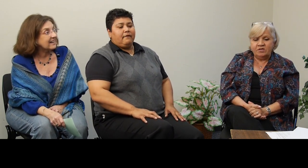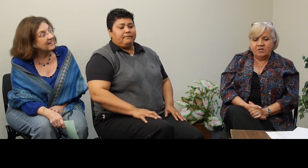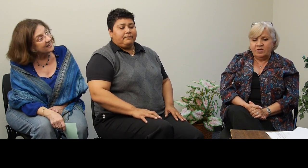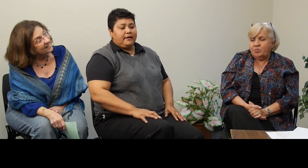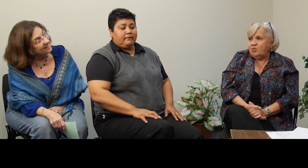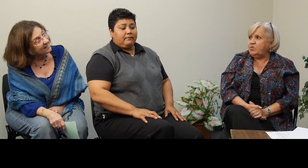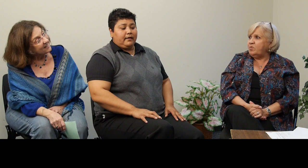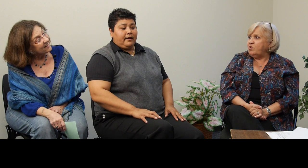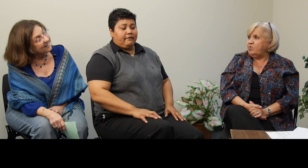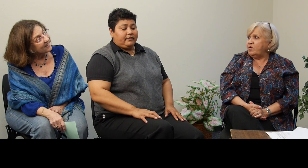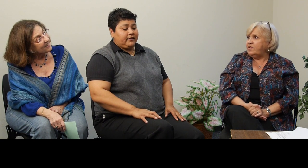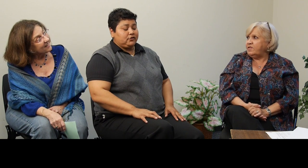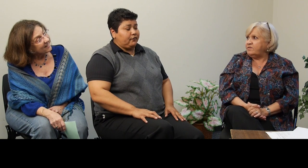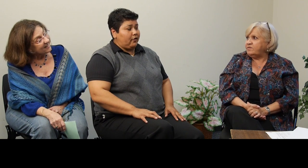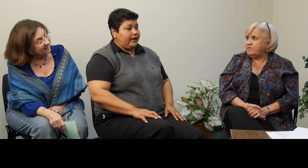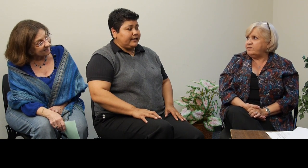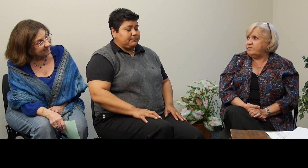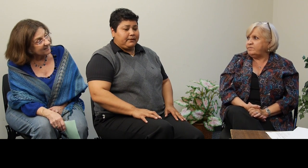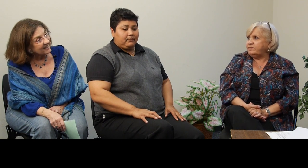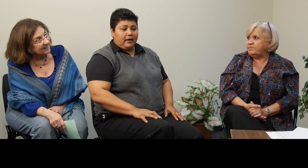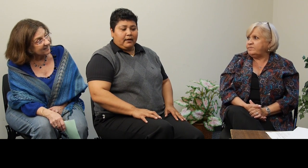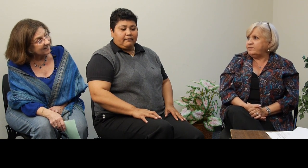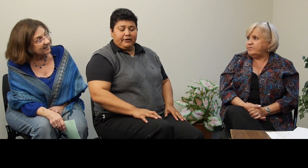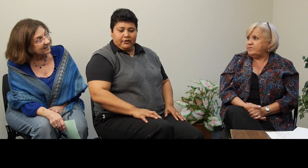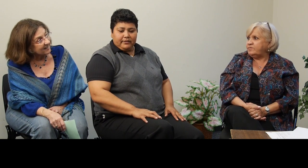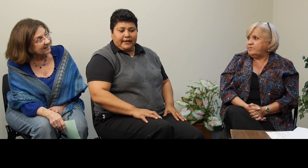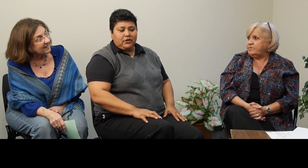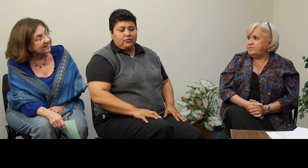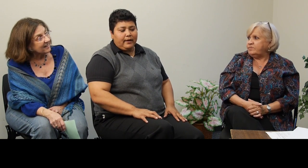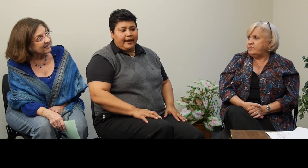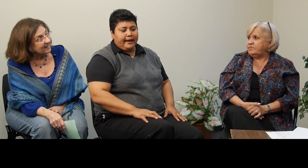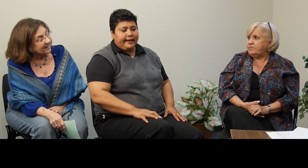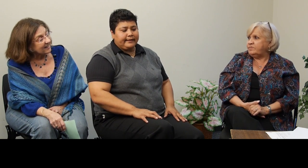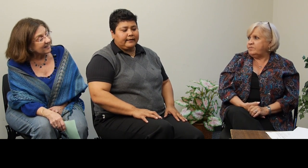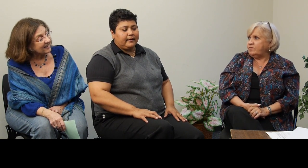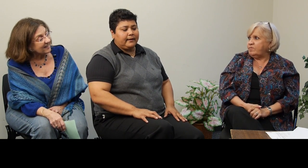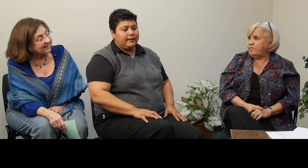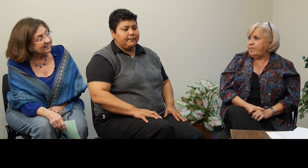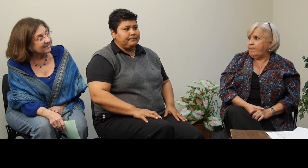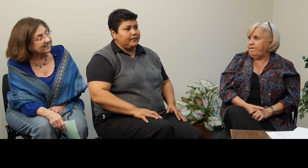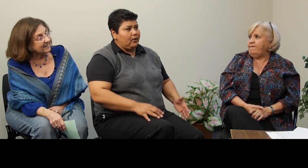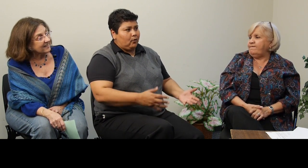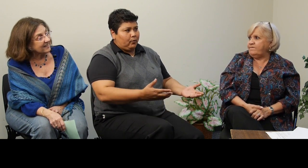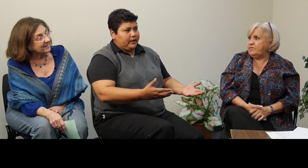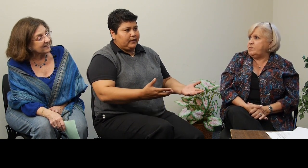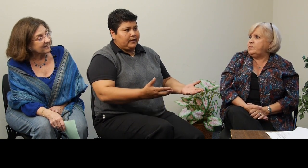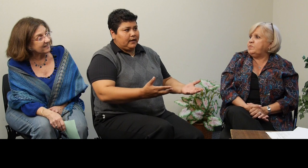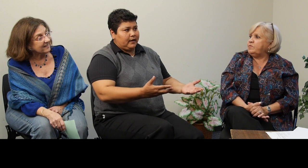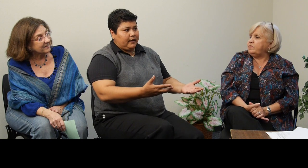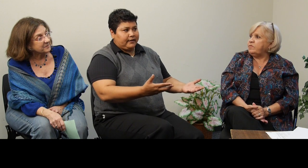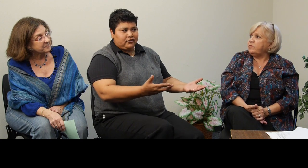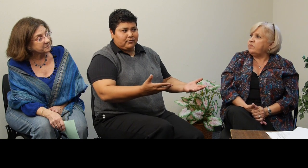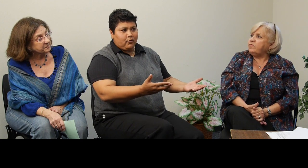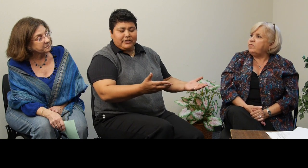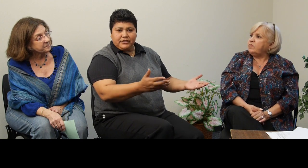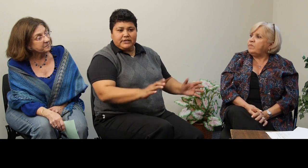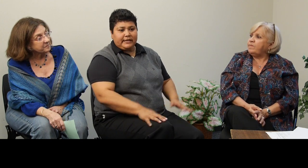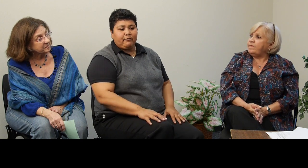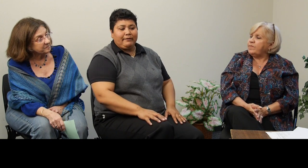y la pregunta fue incorrecta. So far has been very good, thank you, and we answered some questions and it went